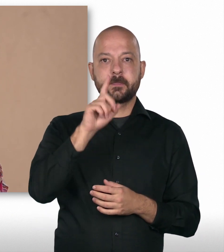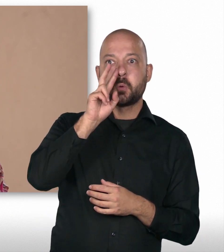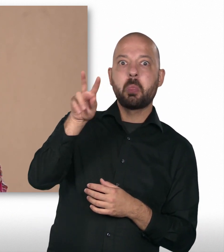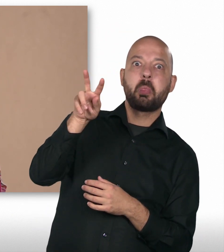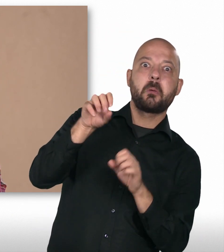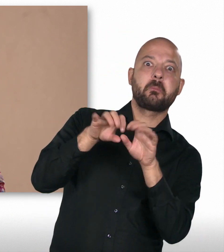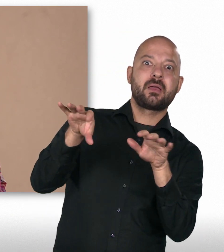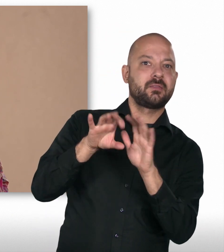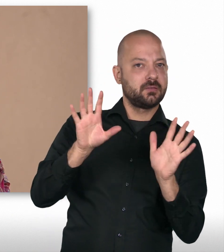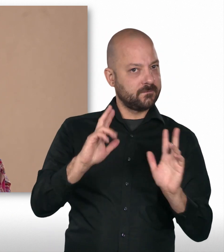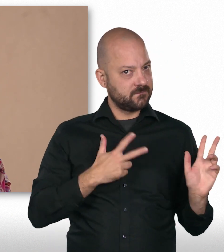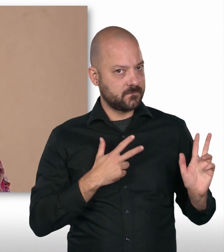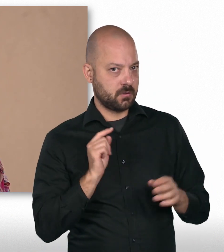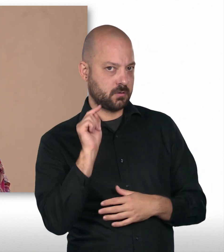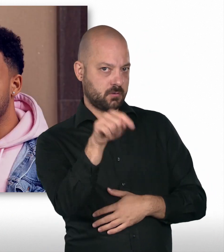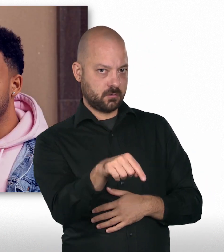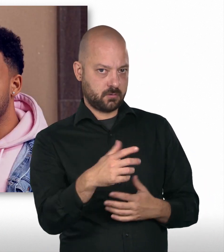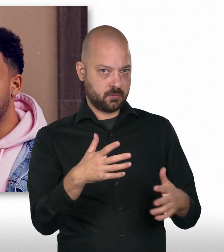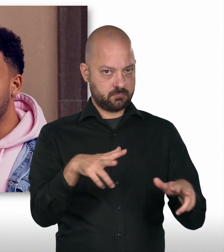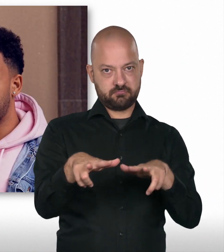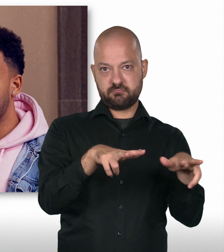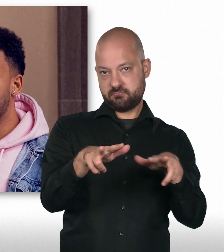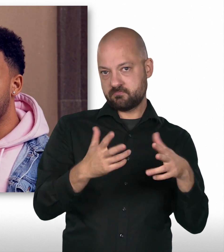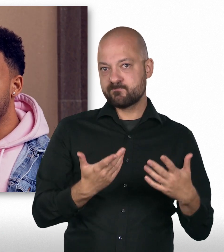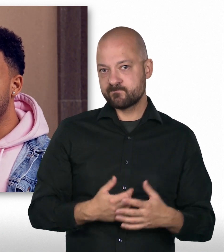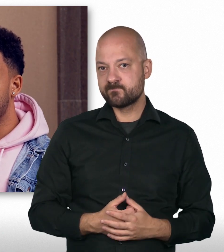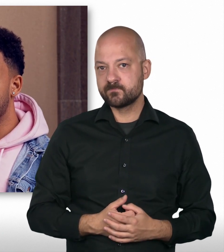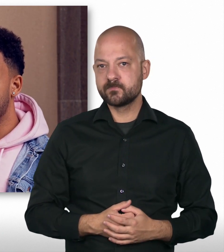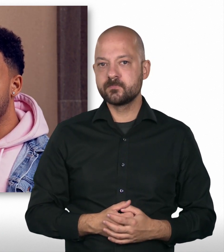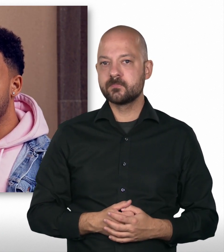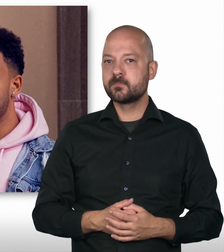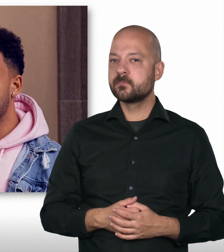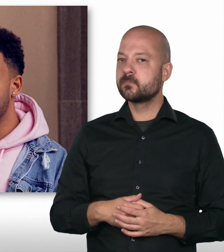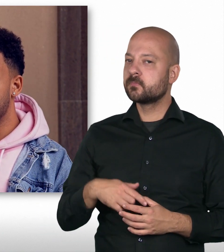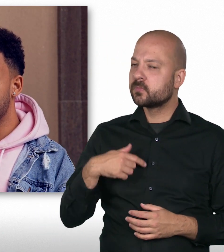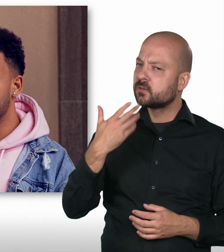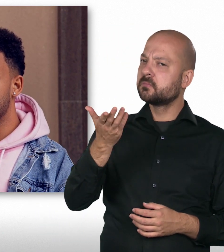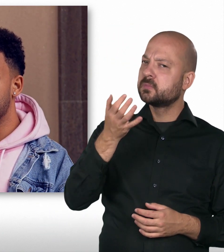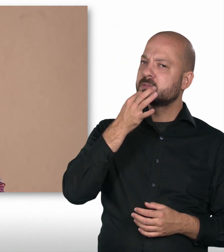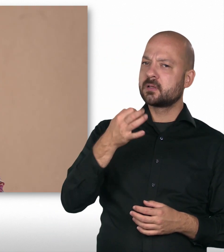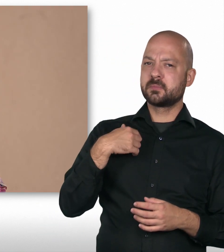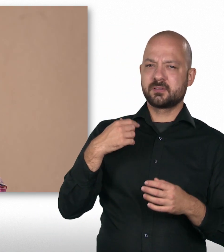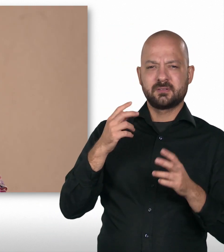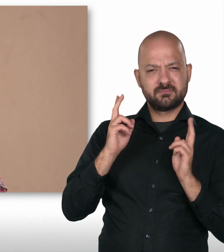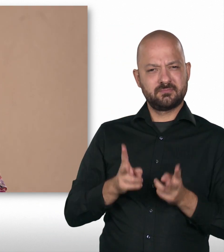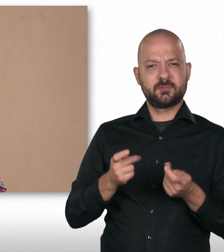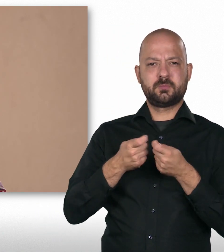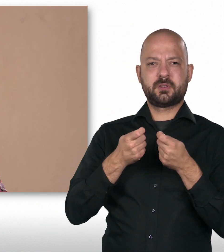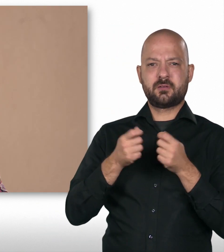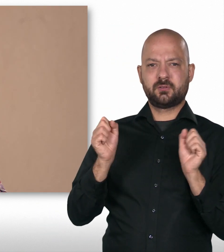zu führen und nicht sozusagen einfach nur das aus den Medien, in den Medien verfolgen zu können. Sabine,